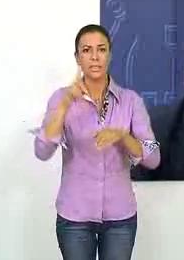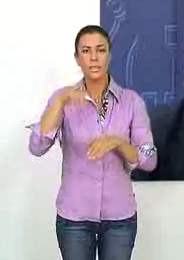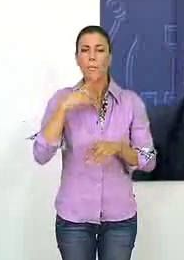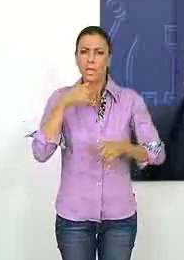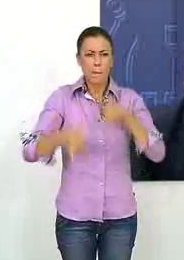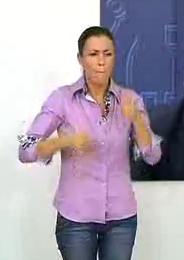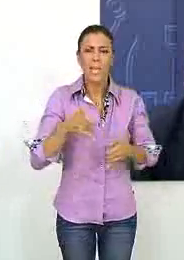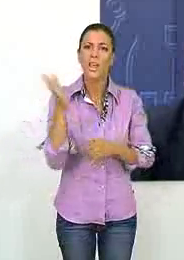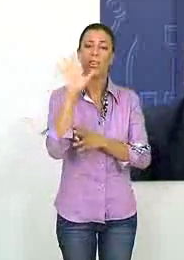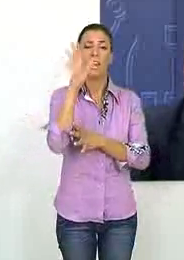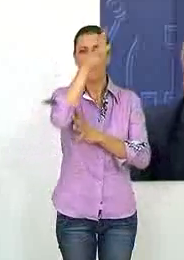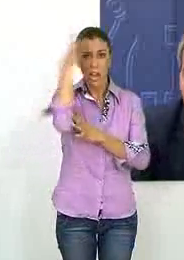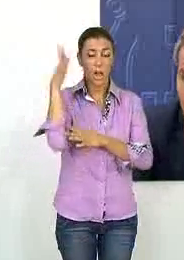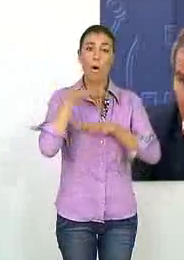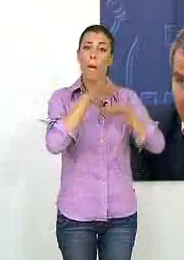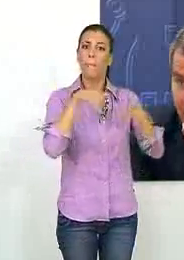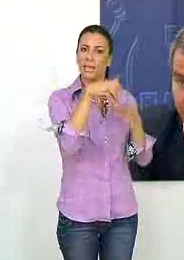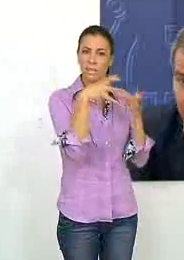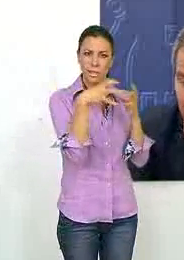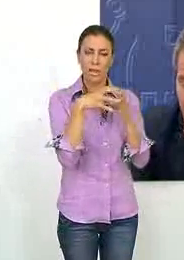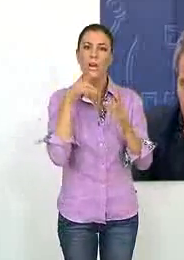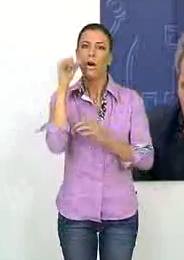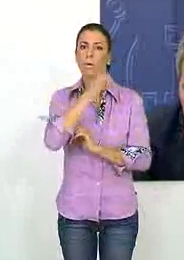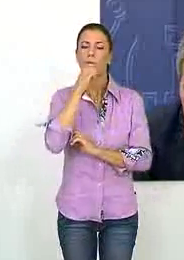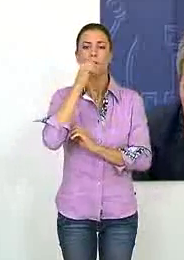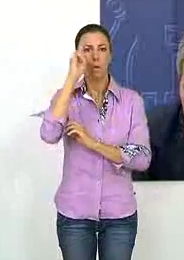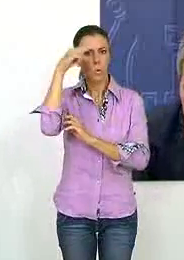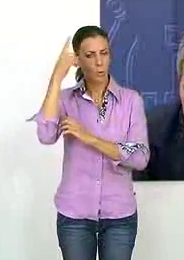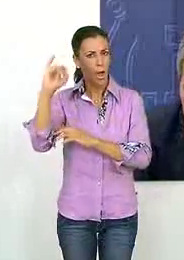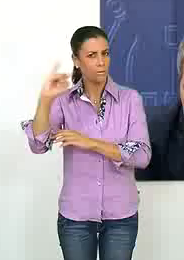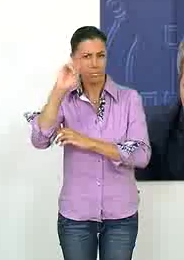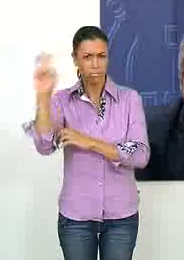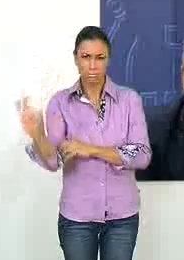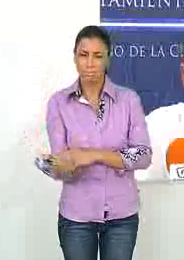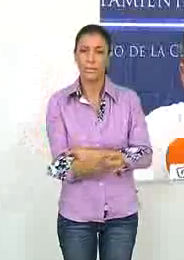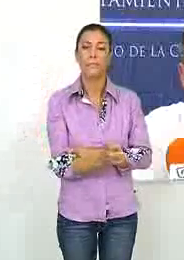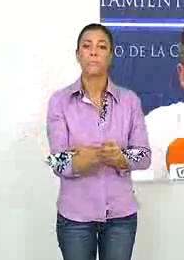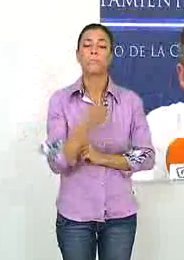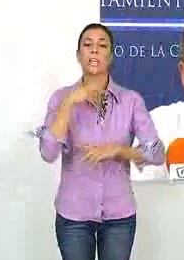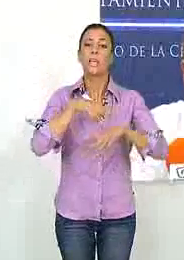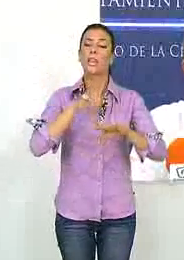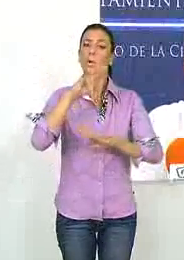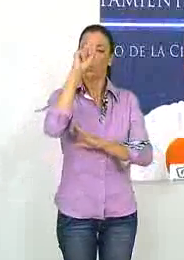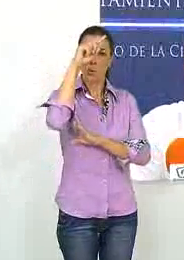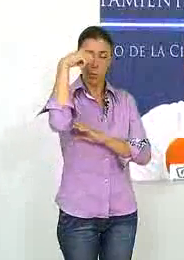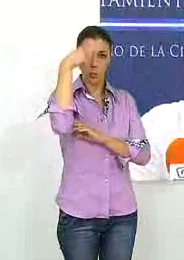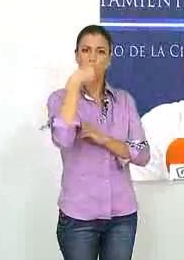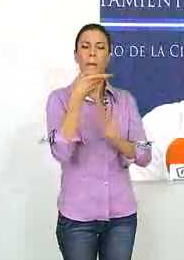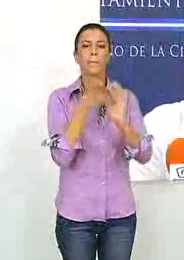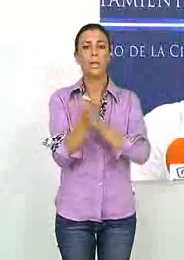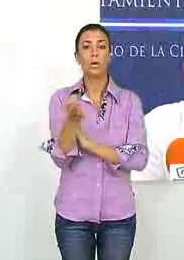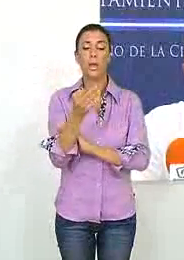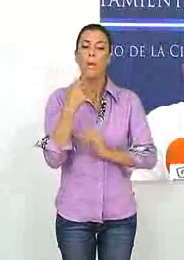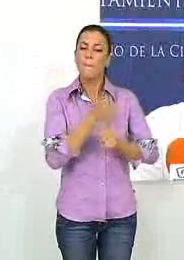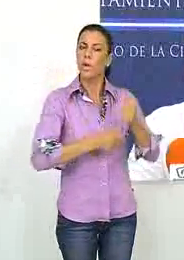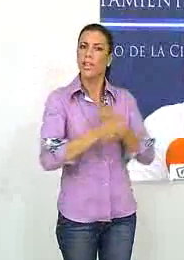cine de verano en playa Granada, conciertos entre culturas y un largo etc. El edil de cultura indicó que